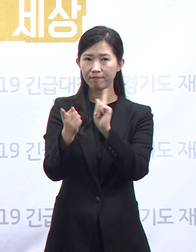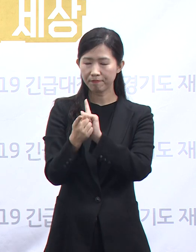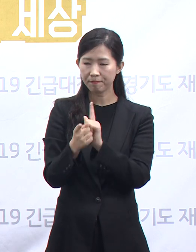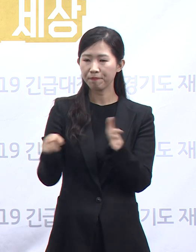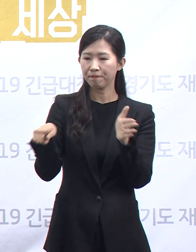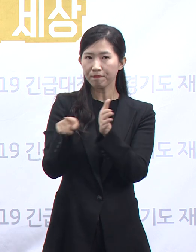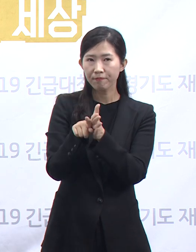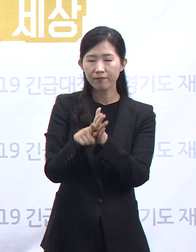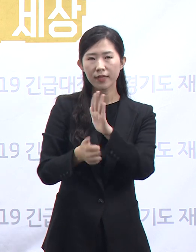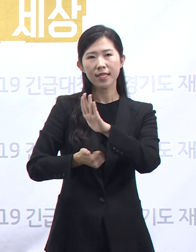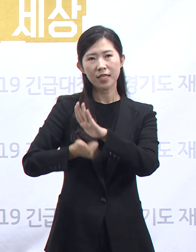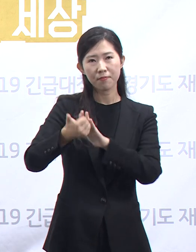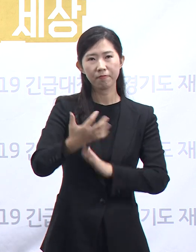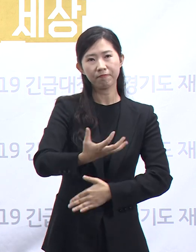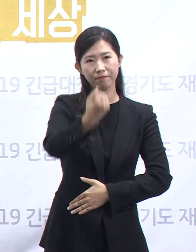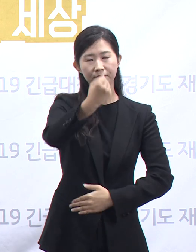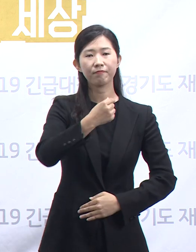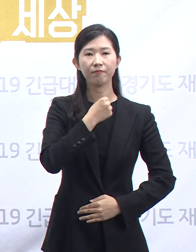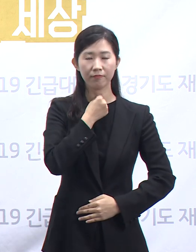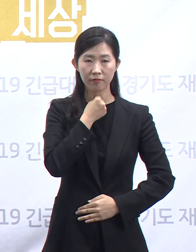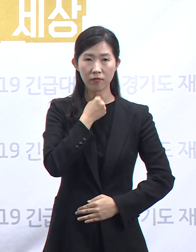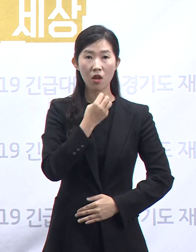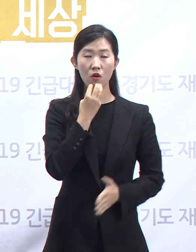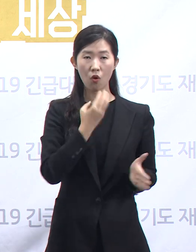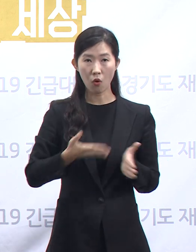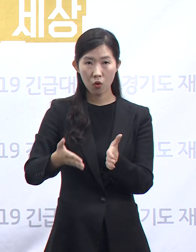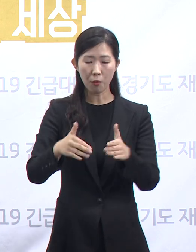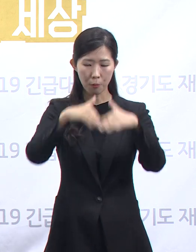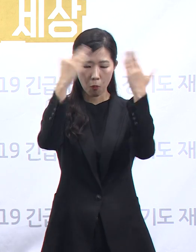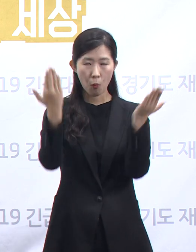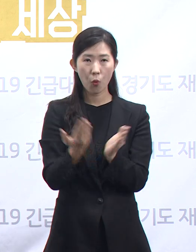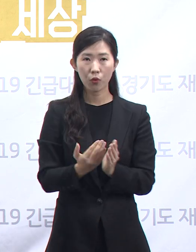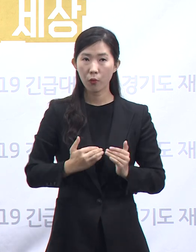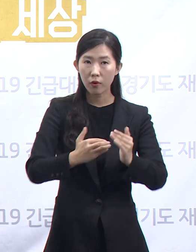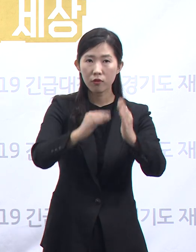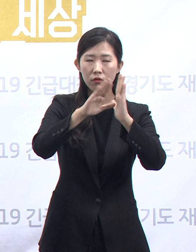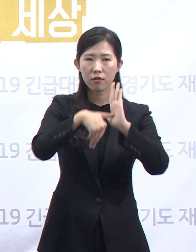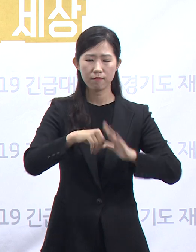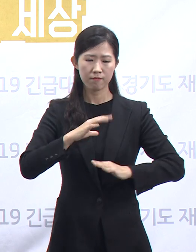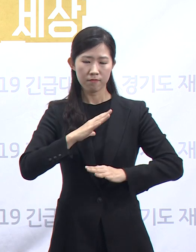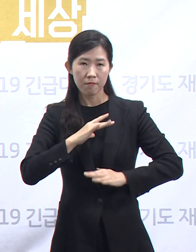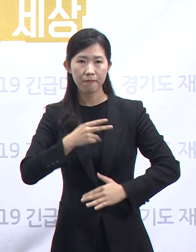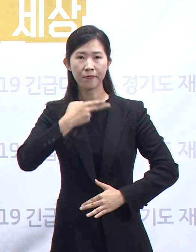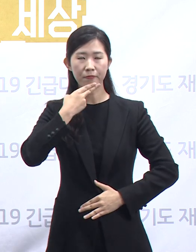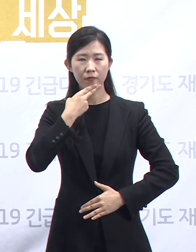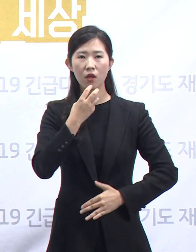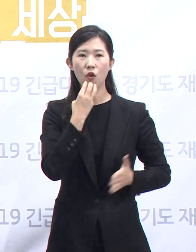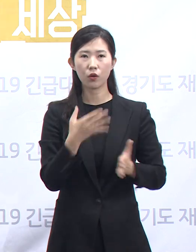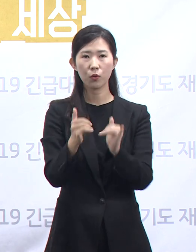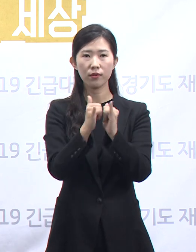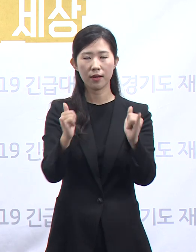키워갔으면 합니다. 경기도는 그 모든 과정에서 두려움 없이 도민들과 함께하겠습니다. 감사합니다.